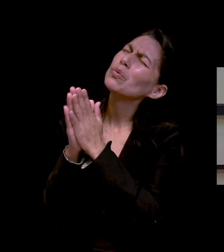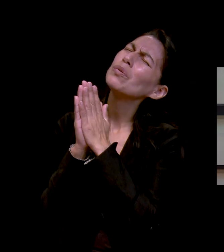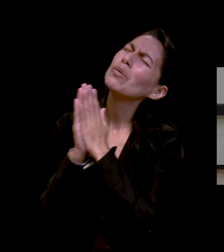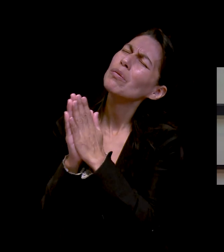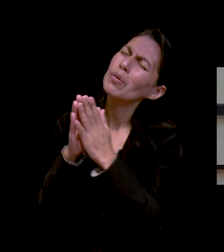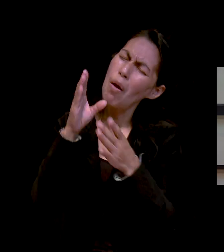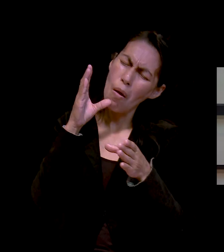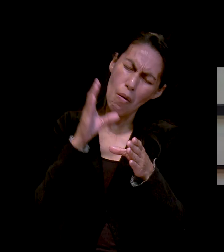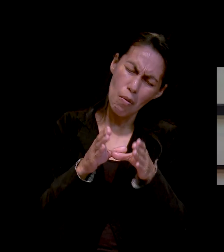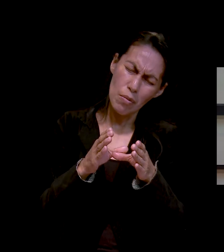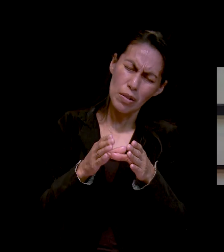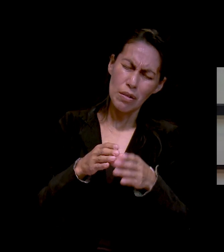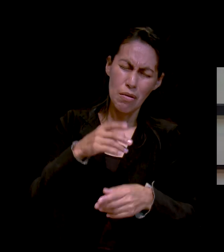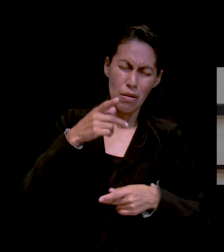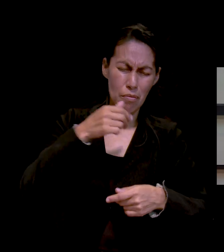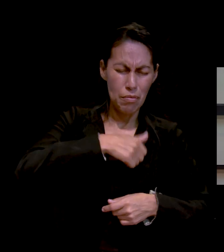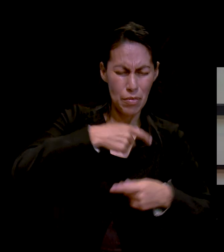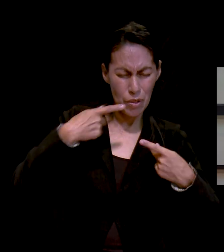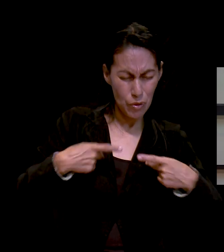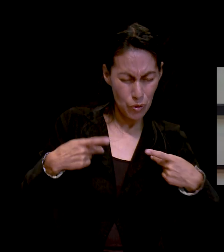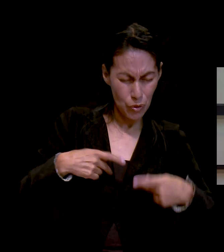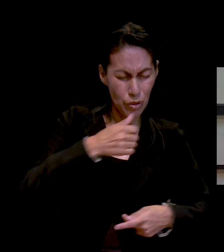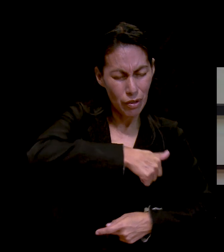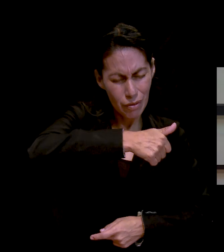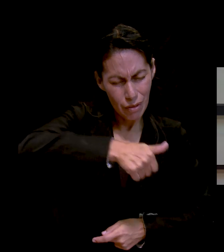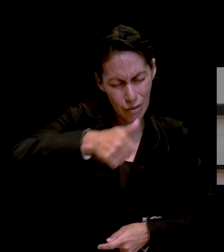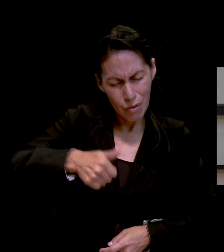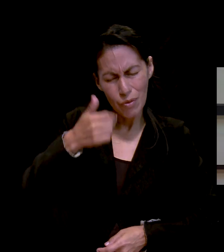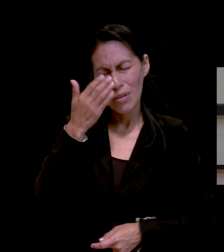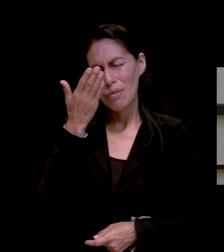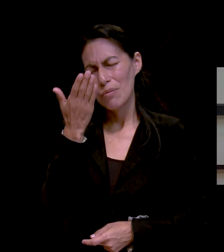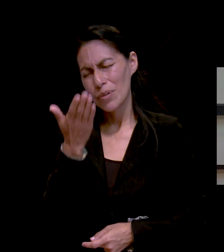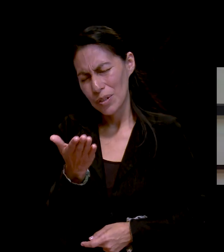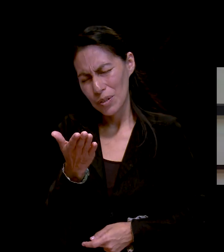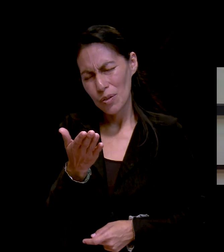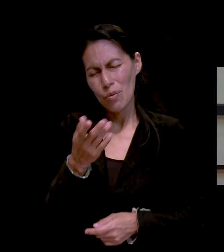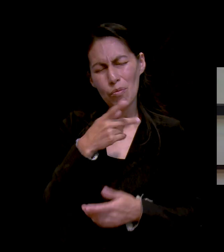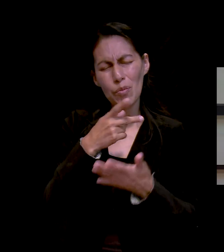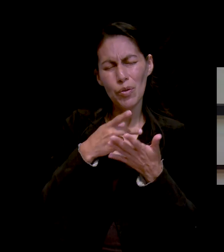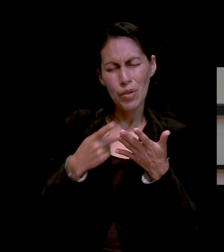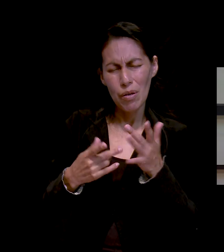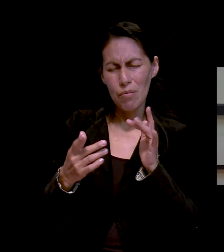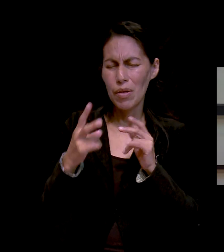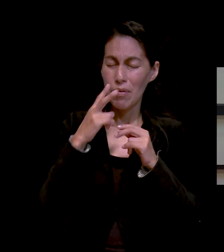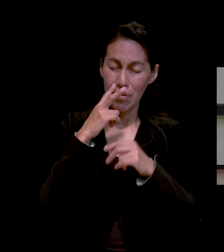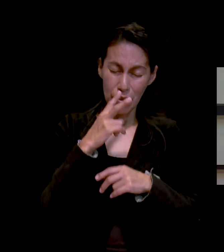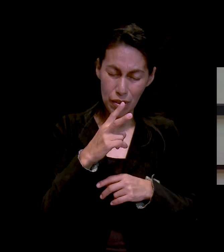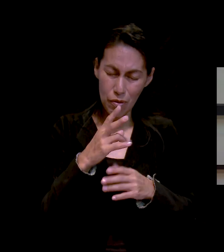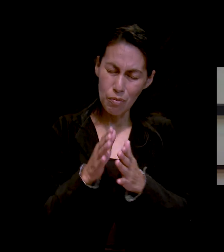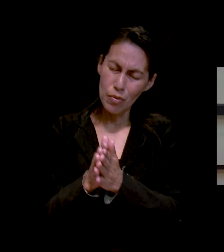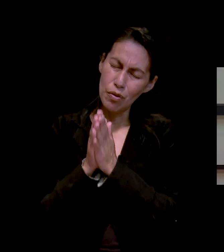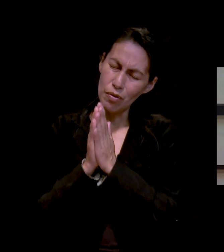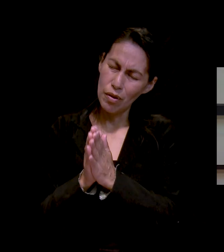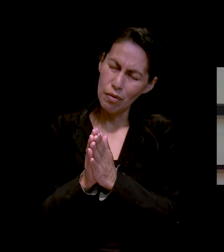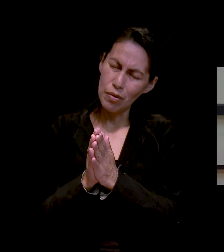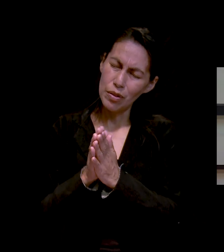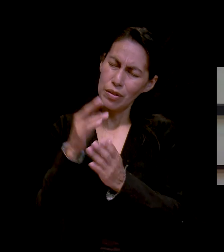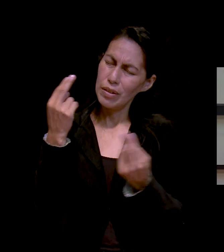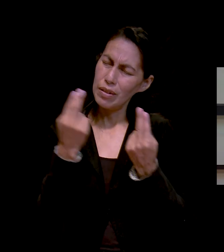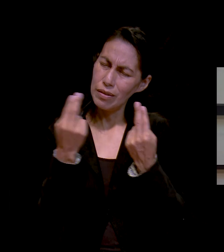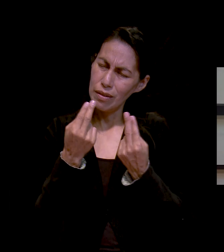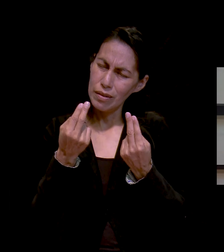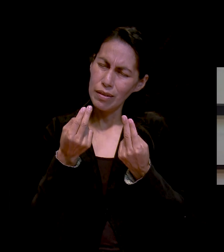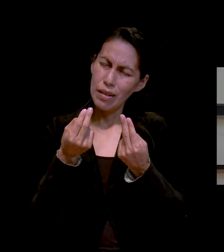las personas que han hecho alguna petición, que han visto este programa, que tú les puedas suplir cualquier necesidad que ellas tengan.